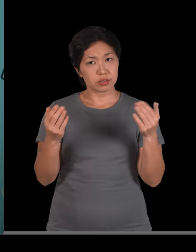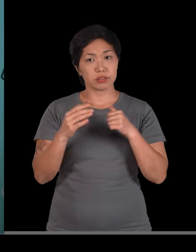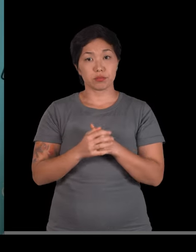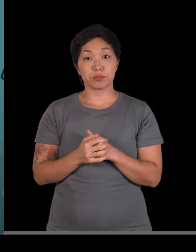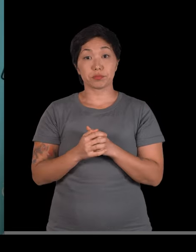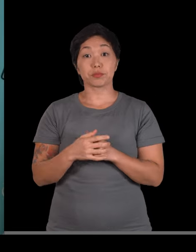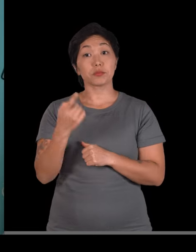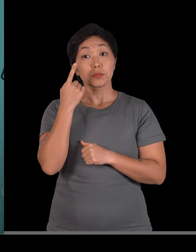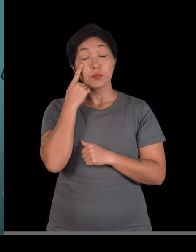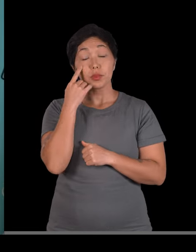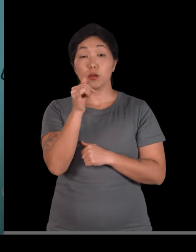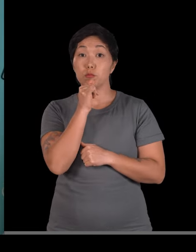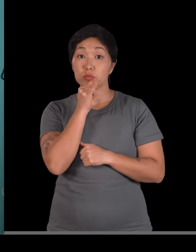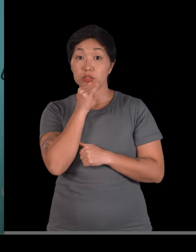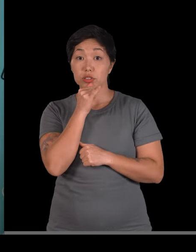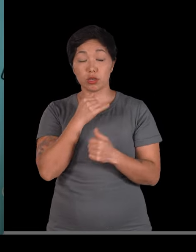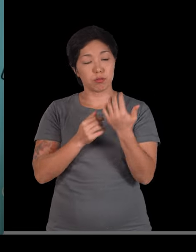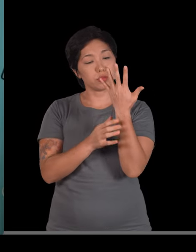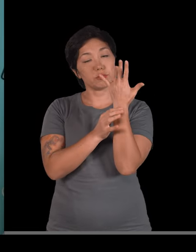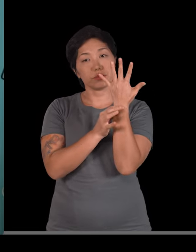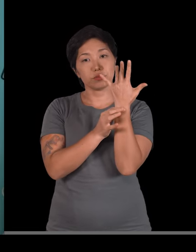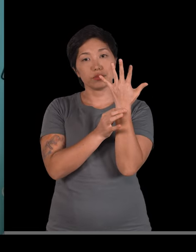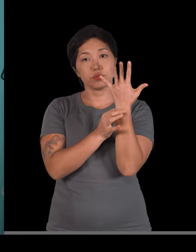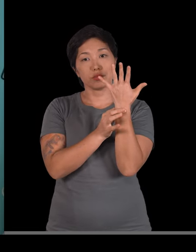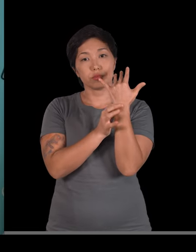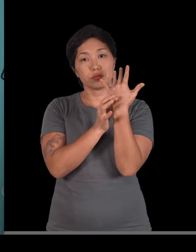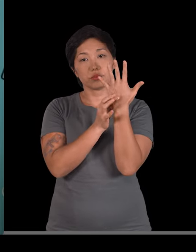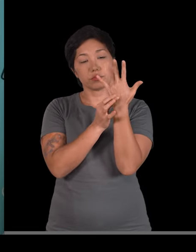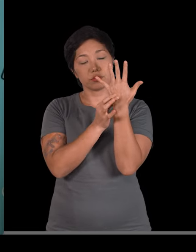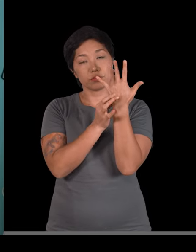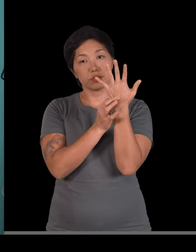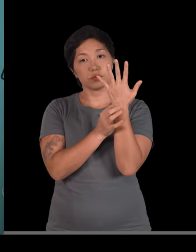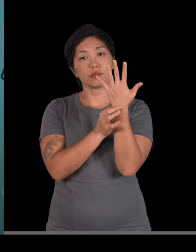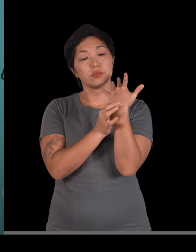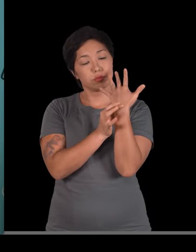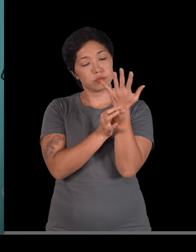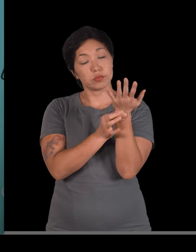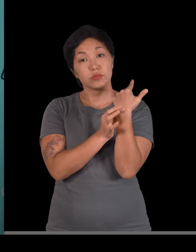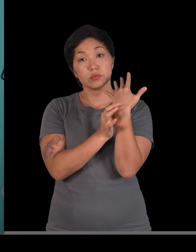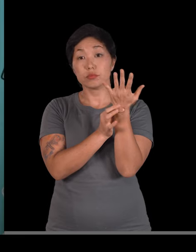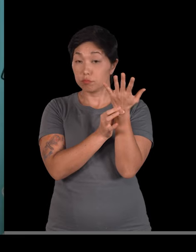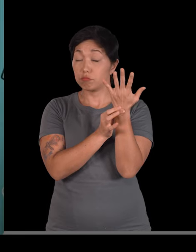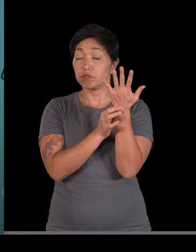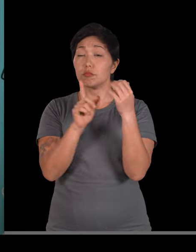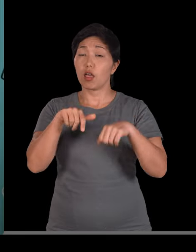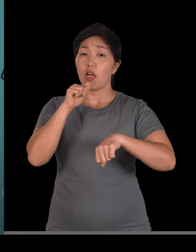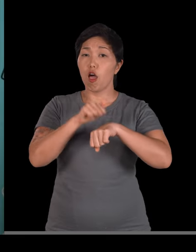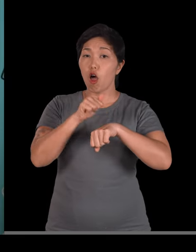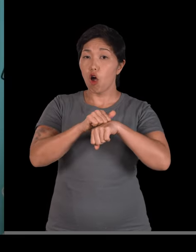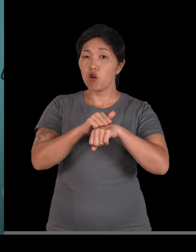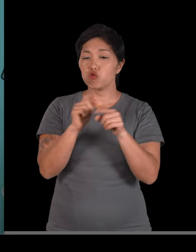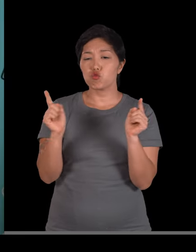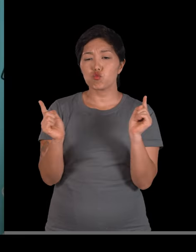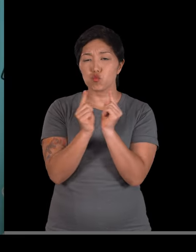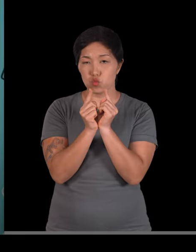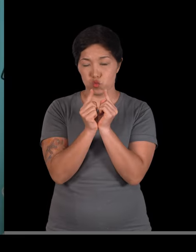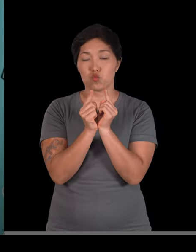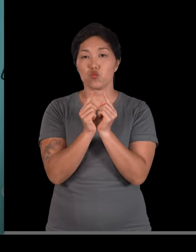aqui, os ossos do nosso punho, essa basezinha aqui, são ossos desse modelo, ossos curtos que a gente